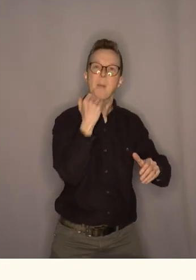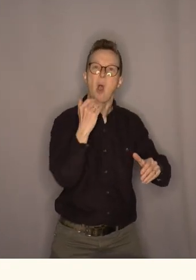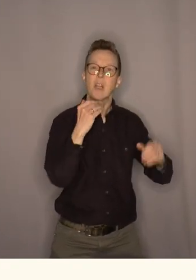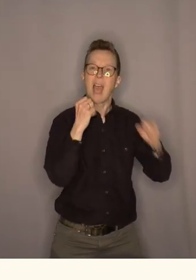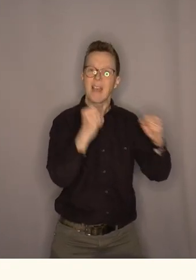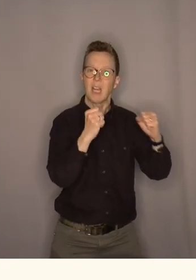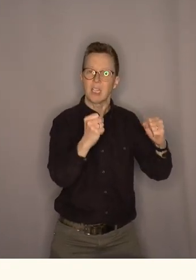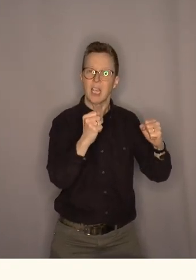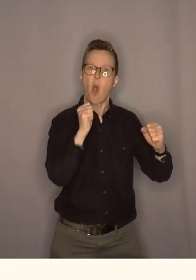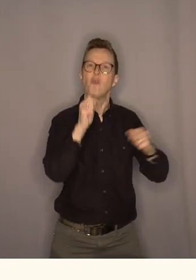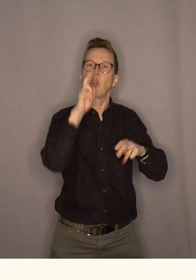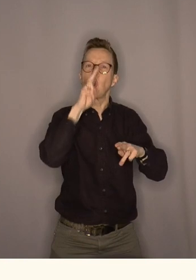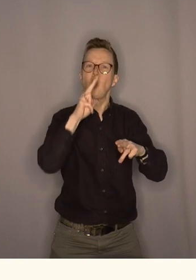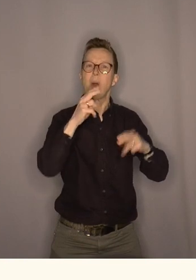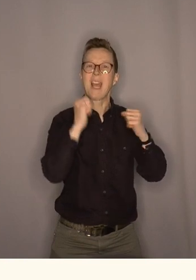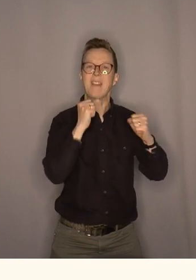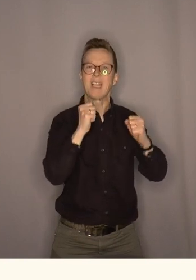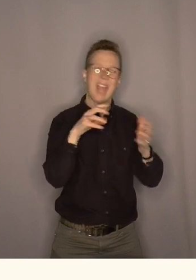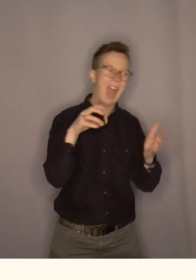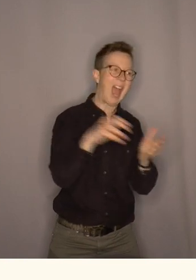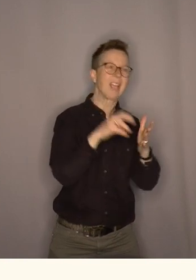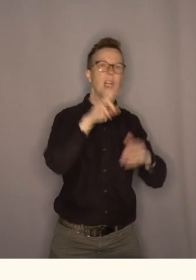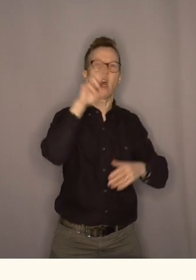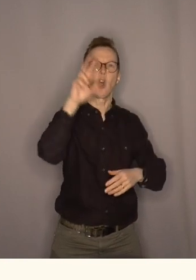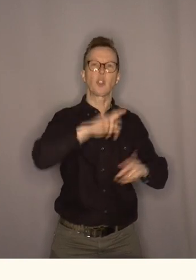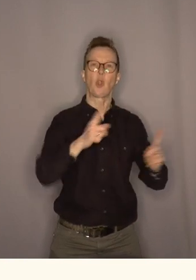fornybar energi og på et ekte grønt skifte.